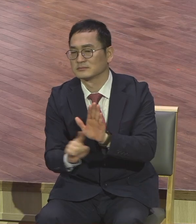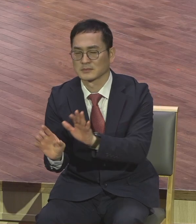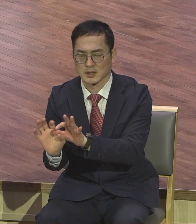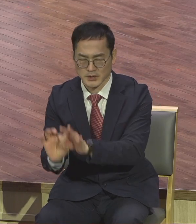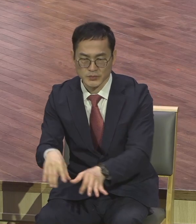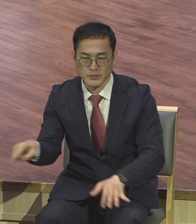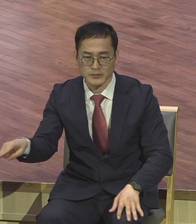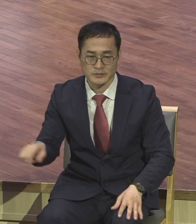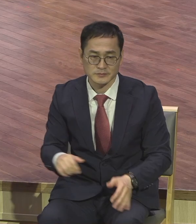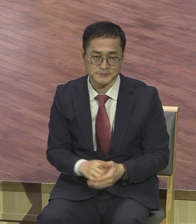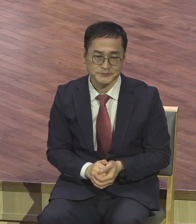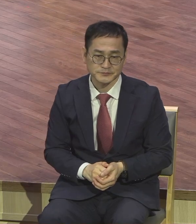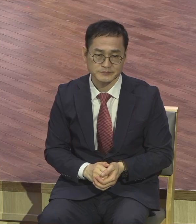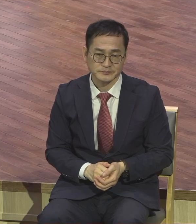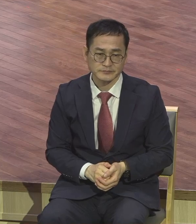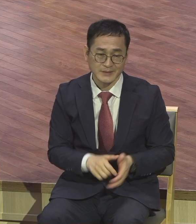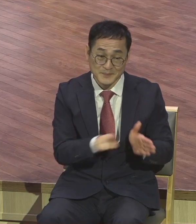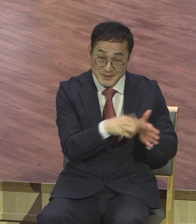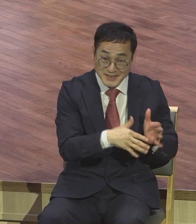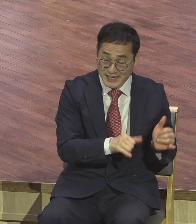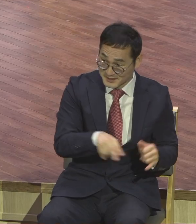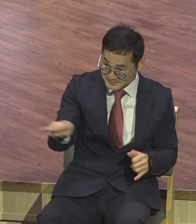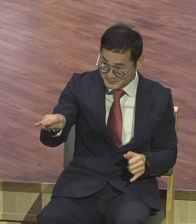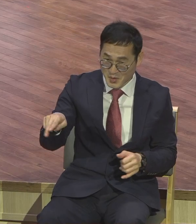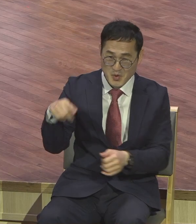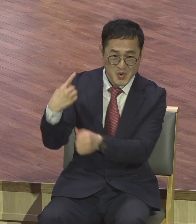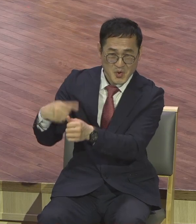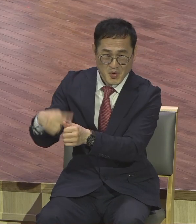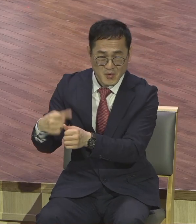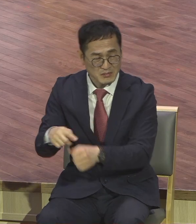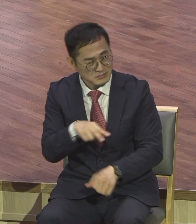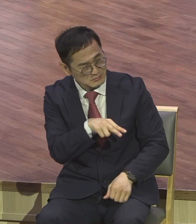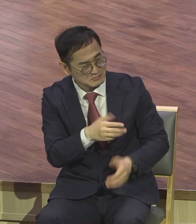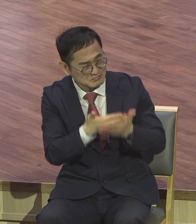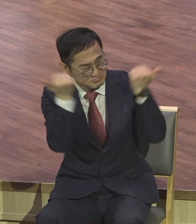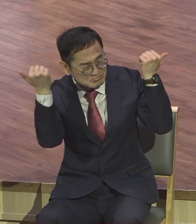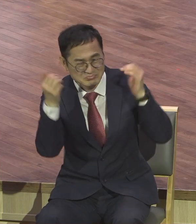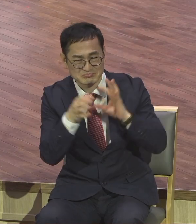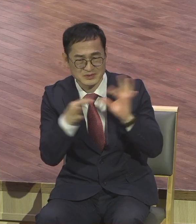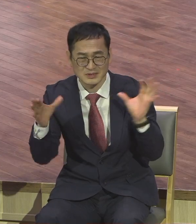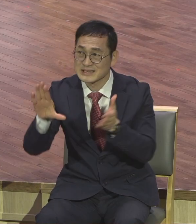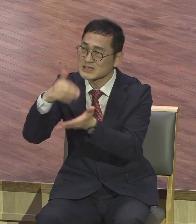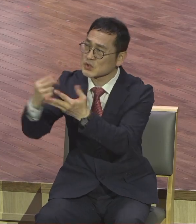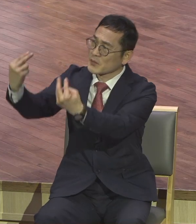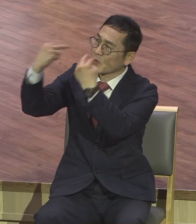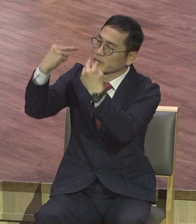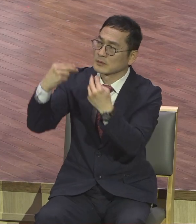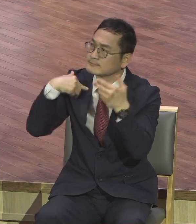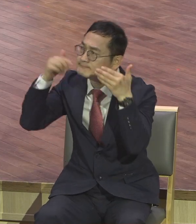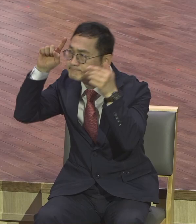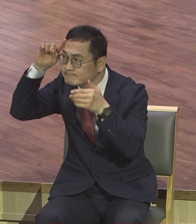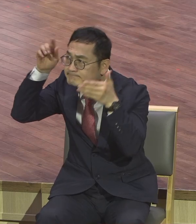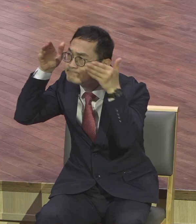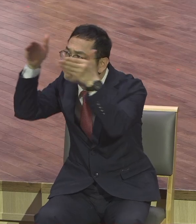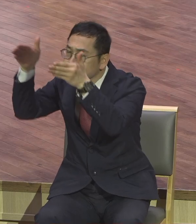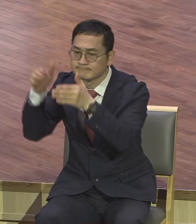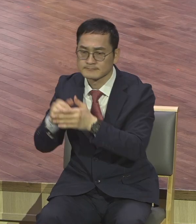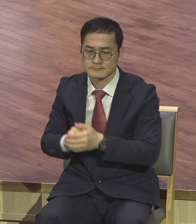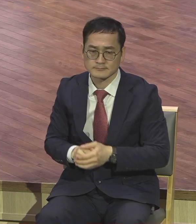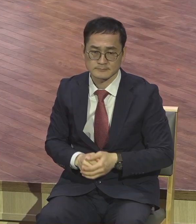여러분 불신자가 어떻게 볼까 신경 쓰지 마시고 그리스도가 나를 어떻게 보까 그걸 보시기 바랍니다. 다릅니다. 영광이 다릅니다. 고난 또 함께